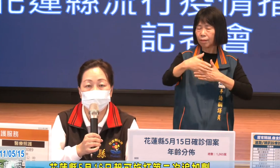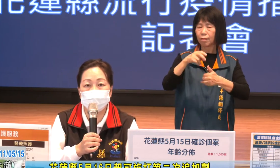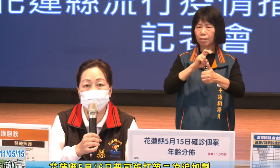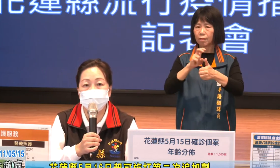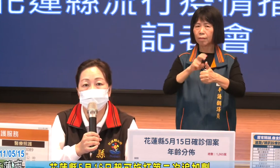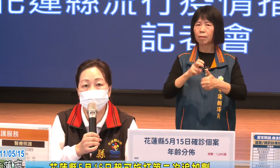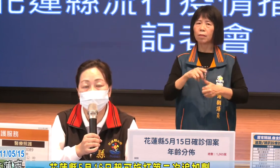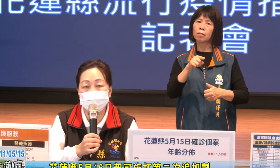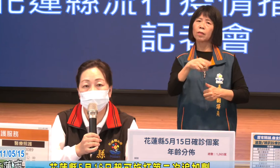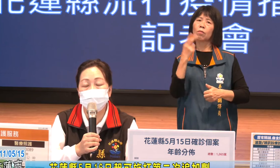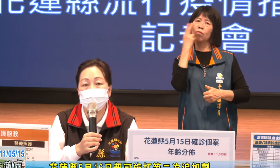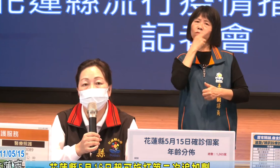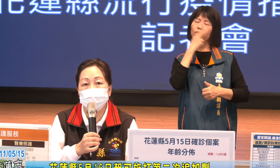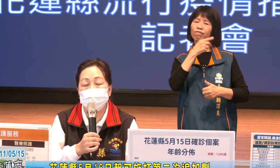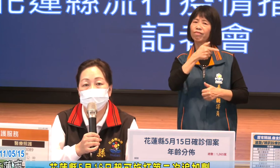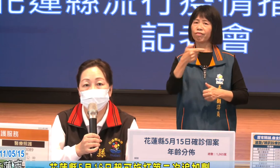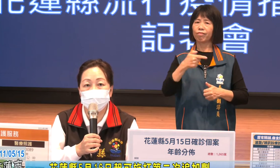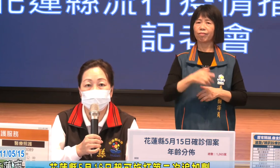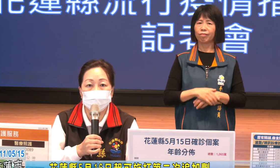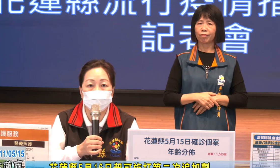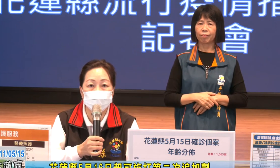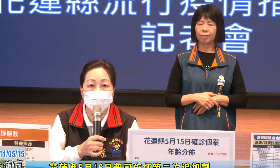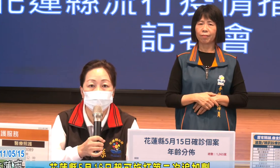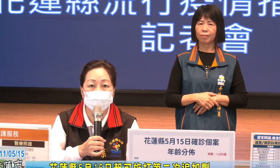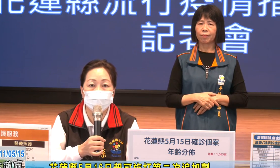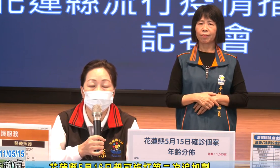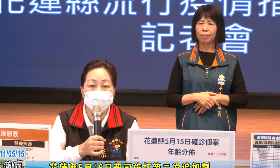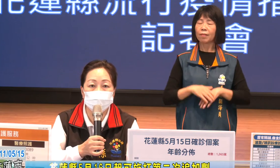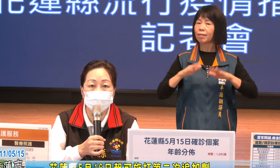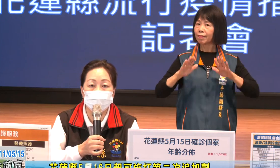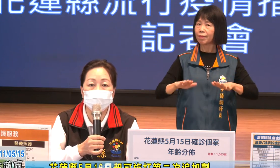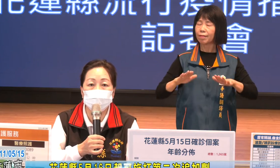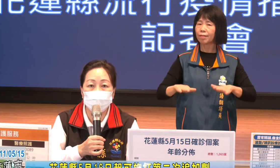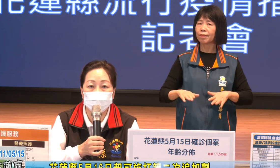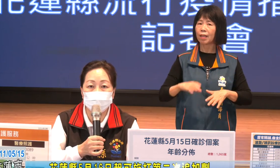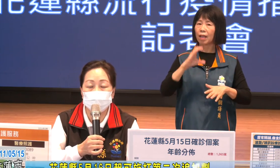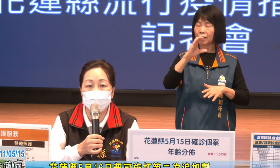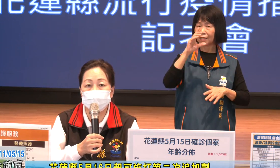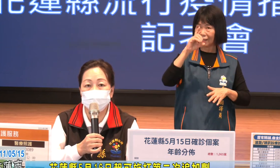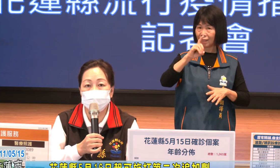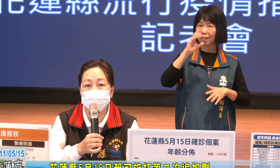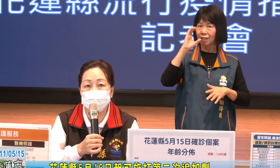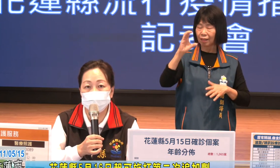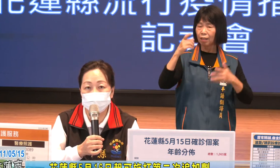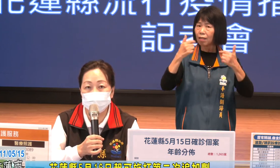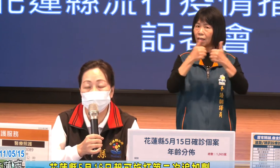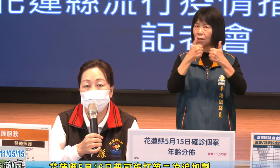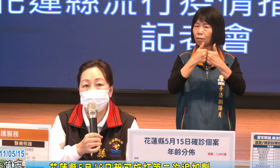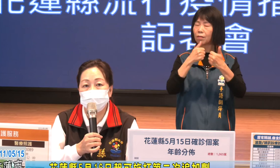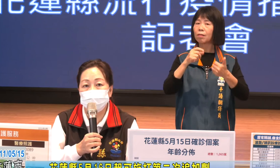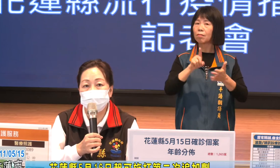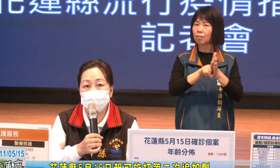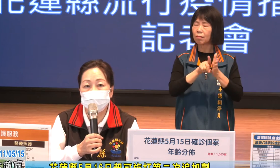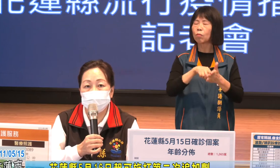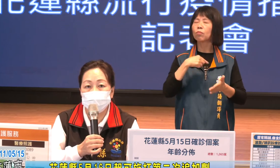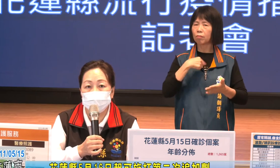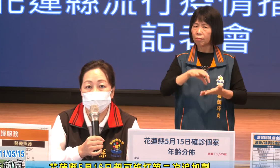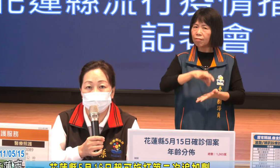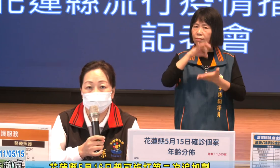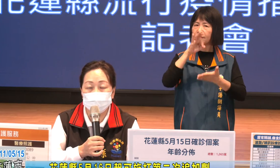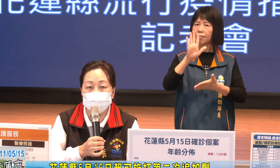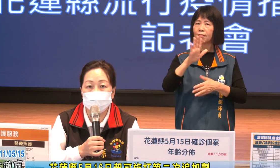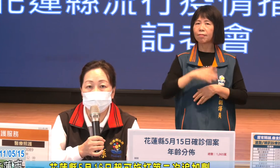風險非常非常的大所以在這個今天的CDC的會議當中真未有提是不是